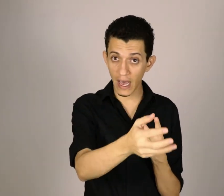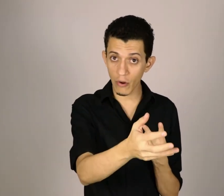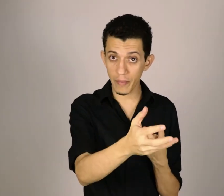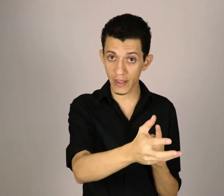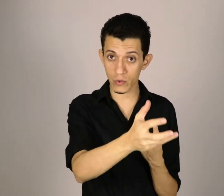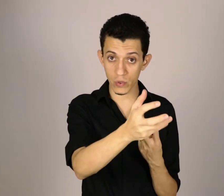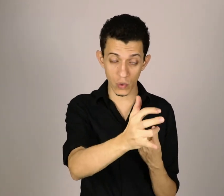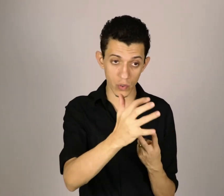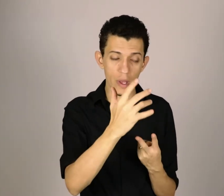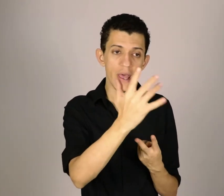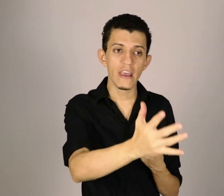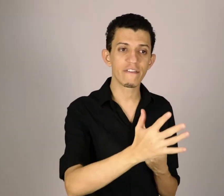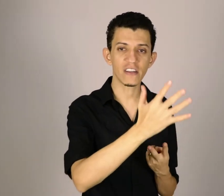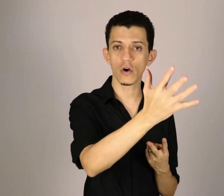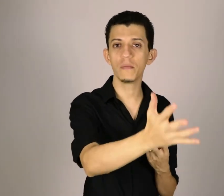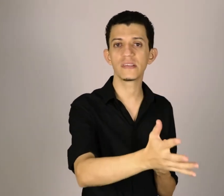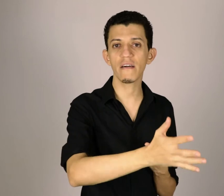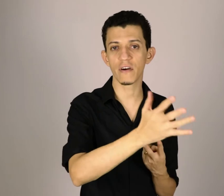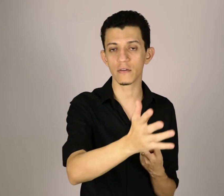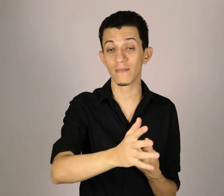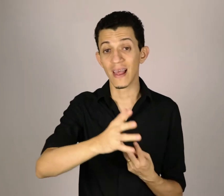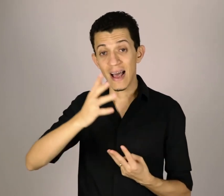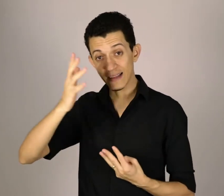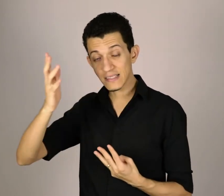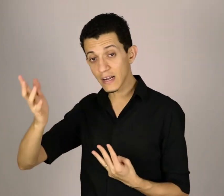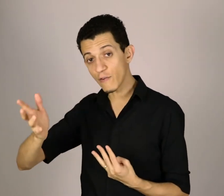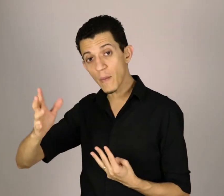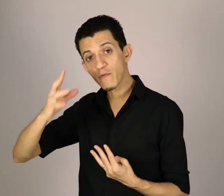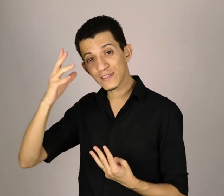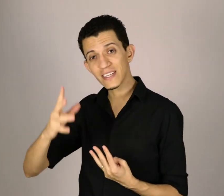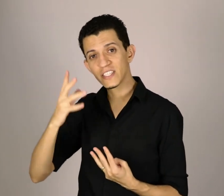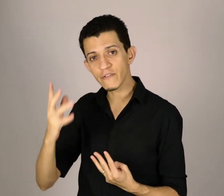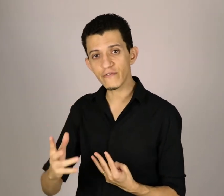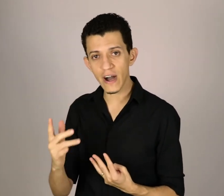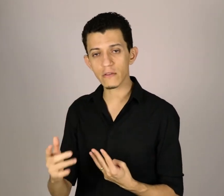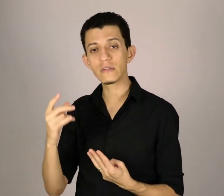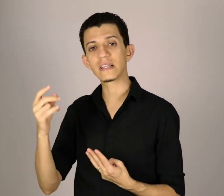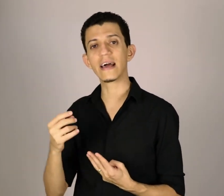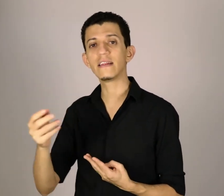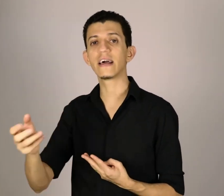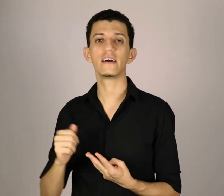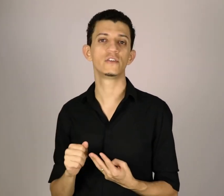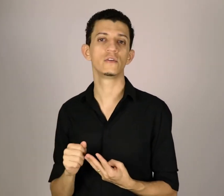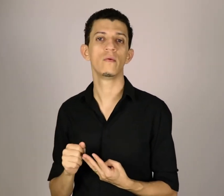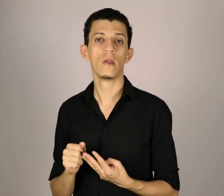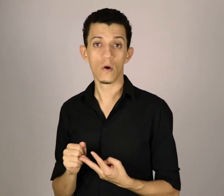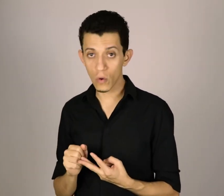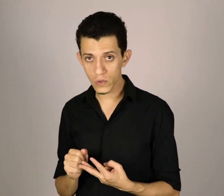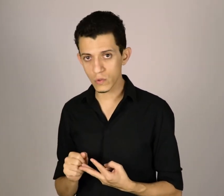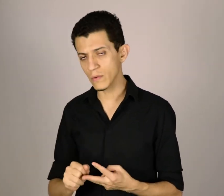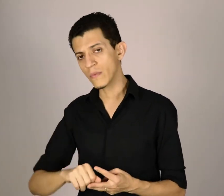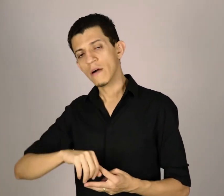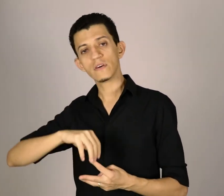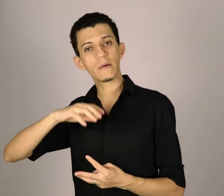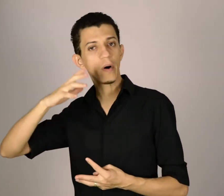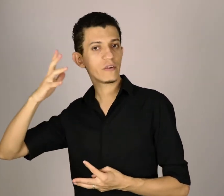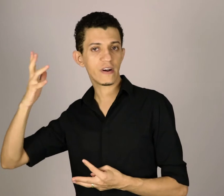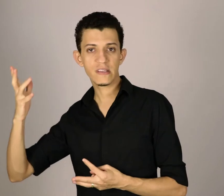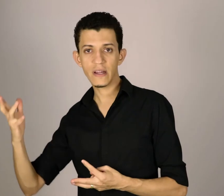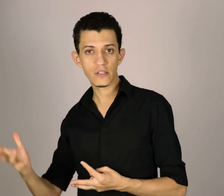em um ambiente com o surdo e ficar só observando. A terceira forma é você, de fato, estar interagindo com o surdo. Você pode fazer isso